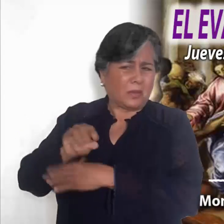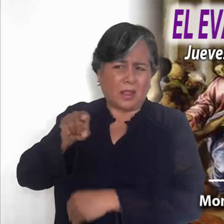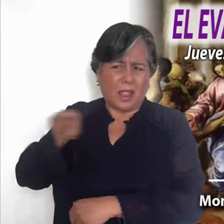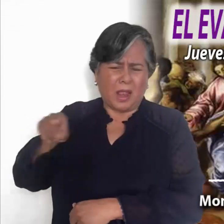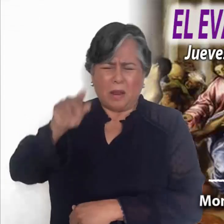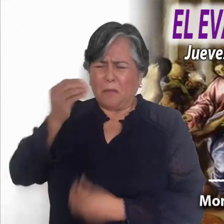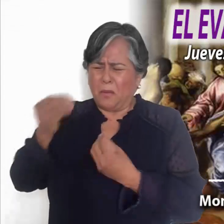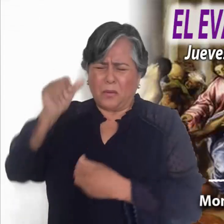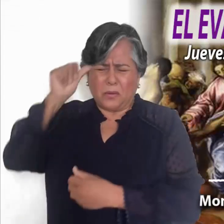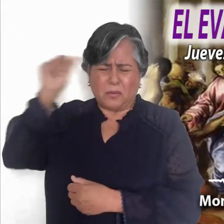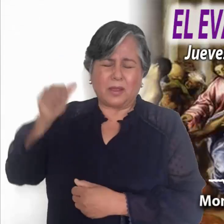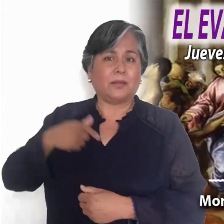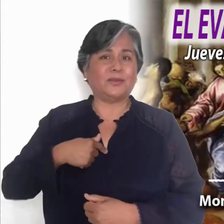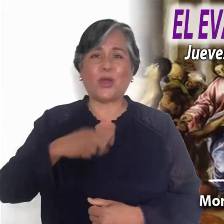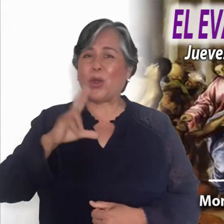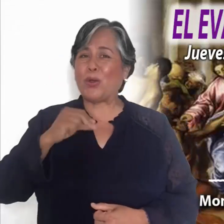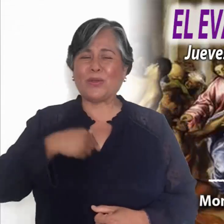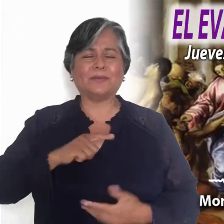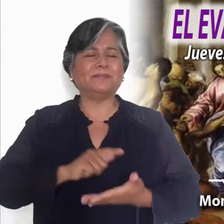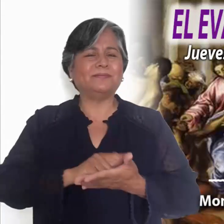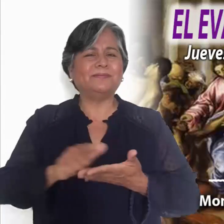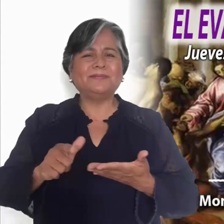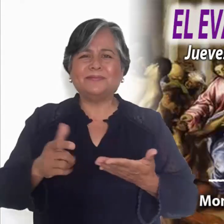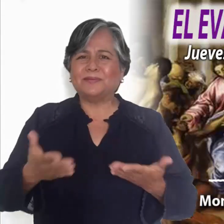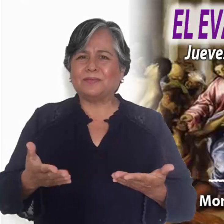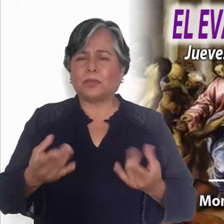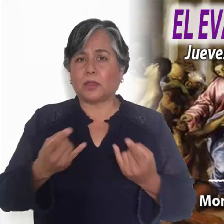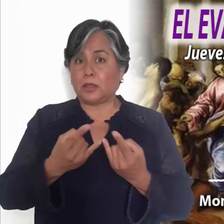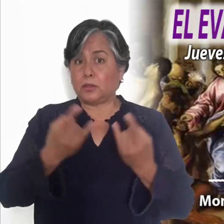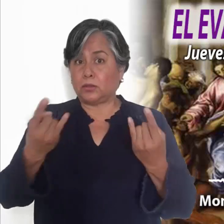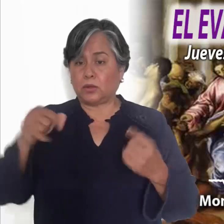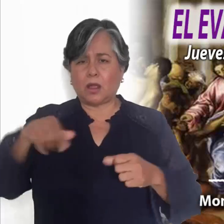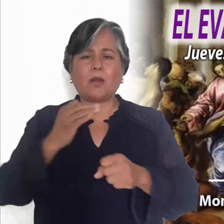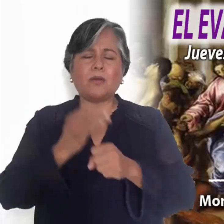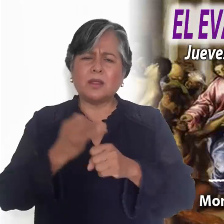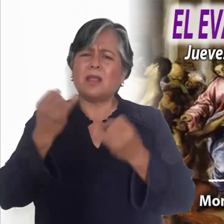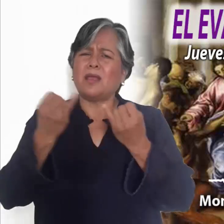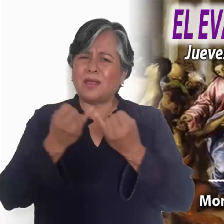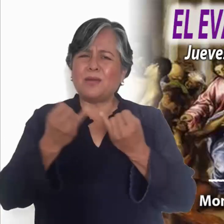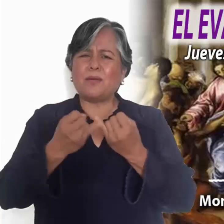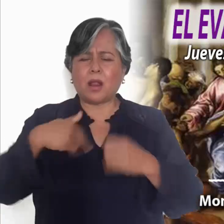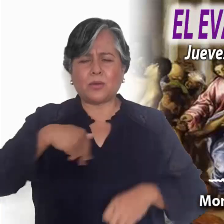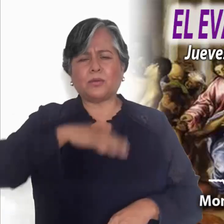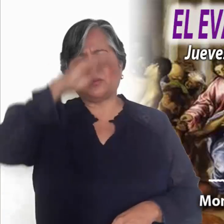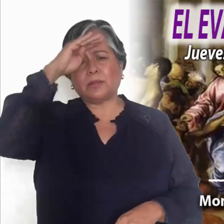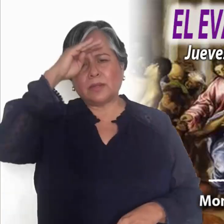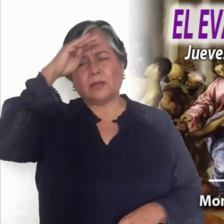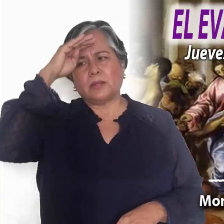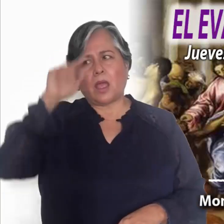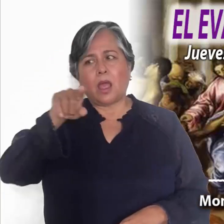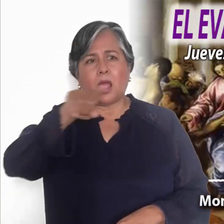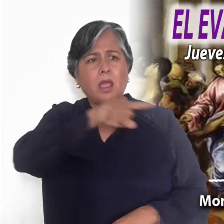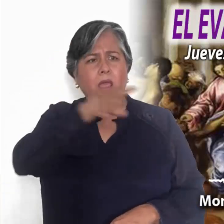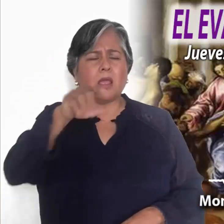su mala vida o malas influencias. Lo que le sucedió a Jesús hoy mismo puede suceder y llevarnos a